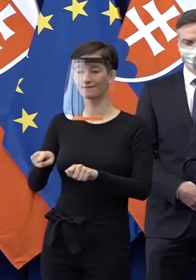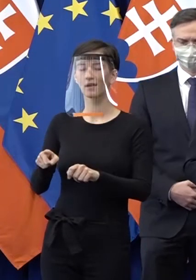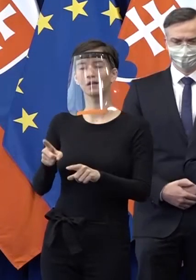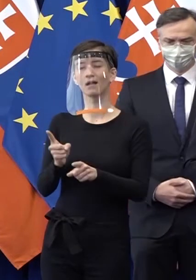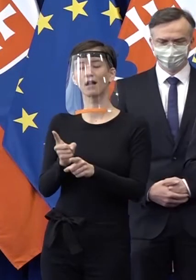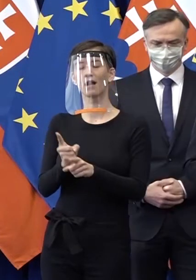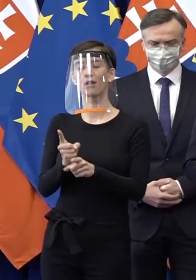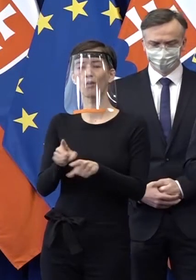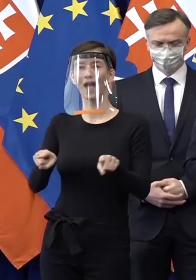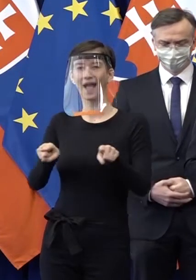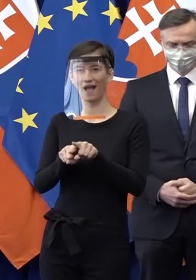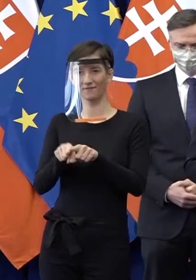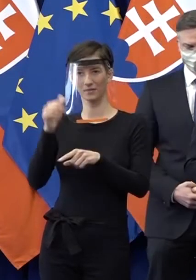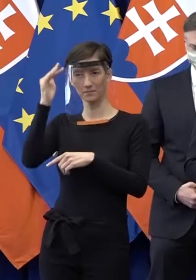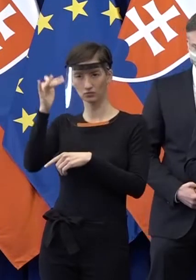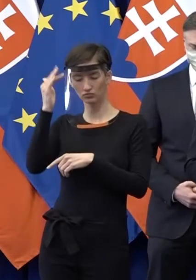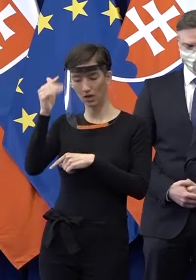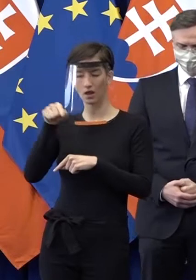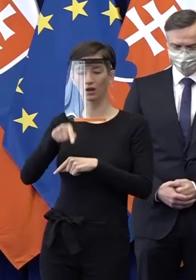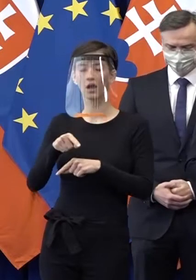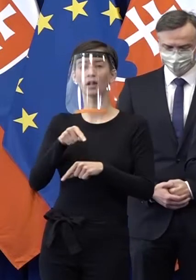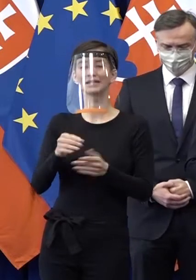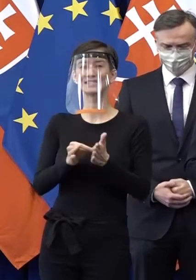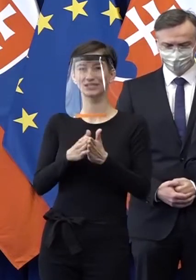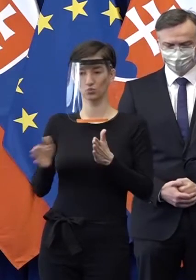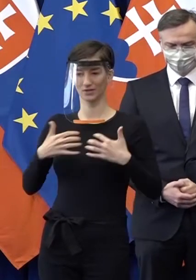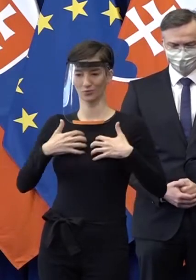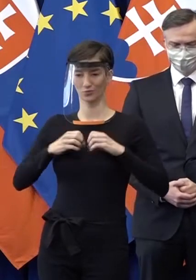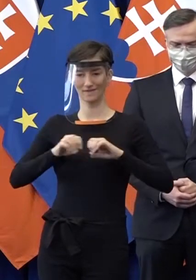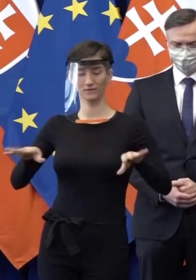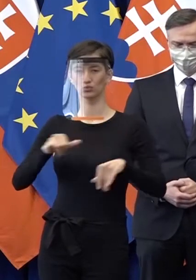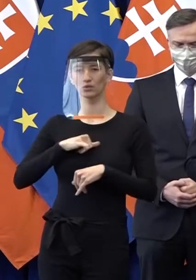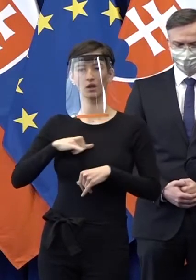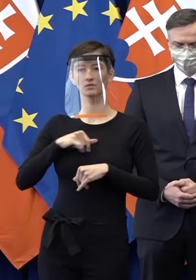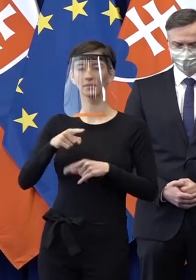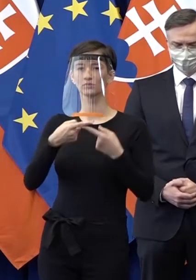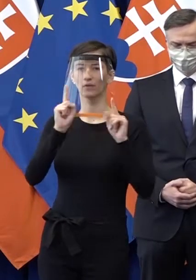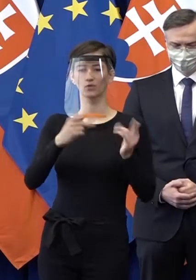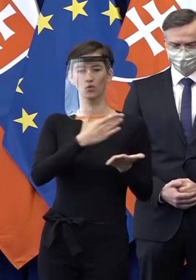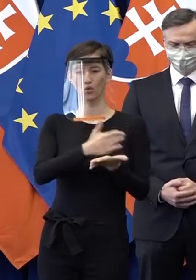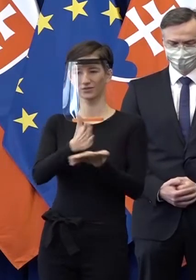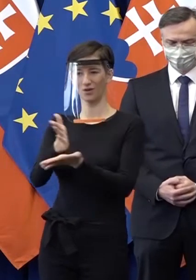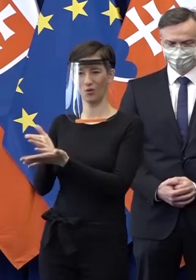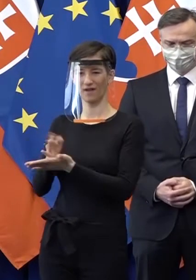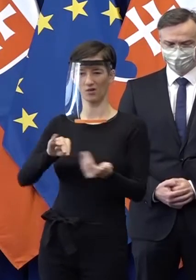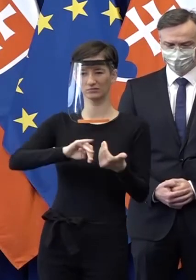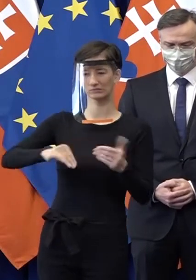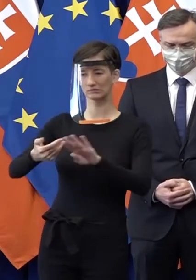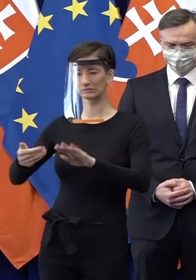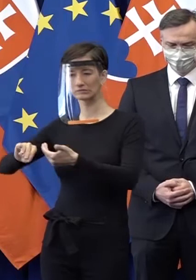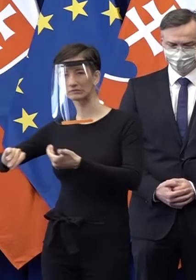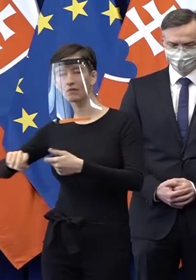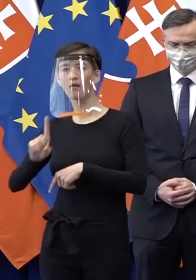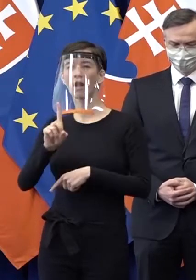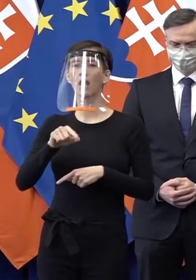že nechceme, aby nás táto situácia rozdielovala, aby sme boli viac rozdelení, ale aby nás posilnila a posilnila